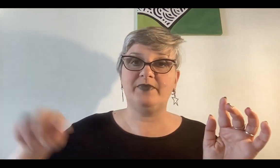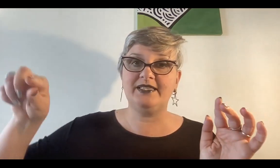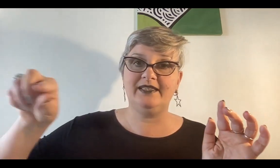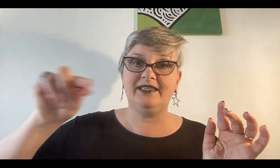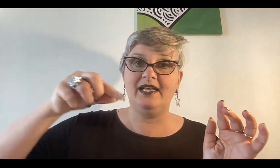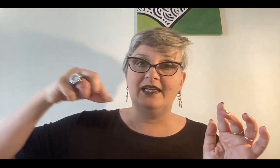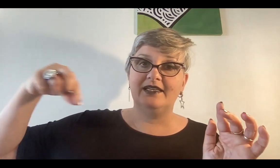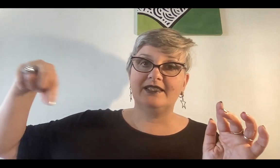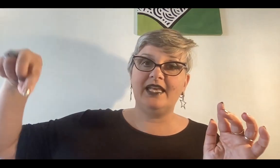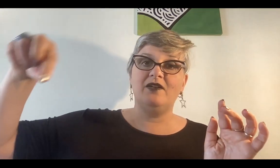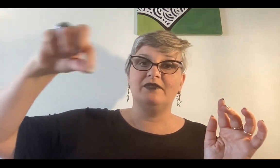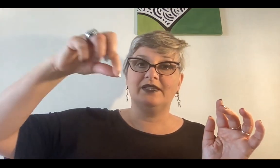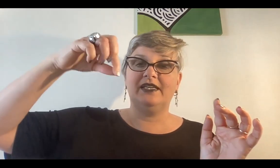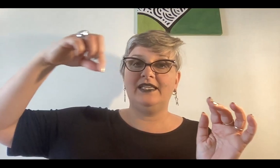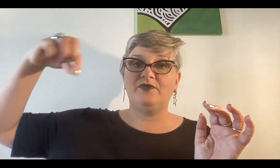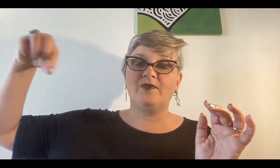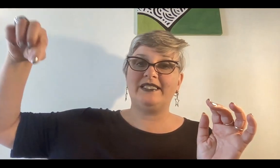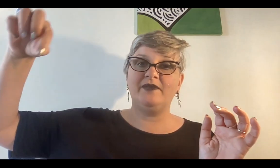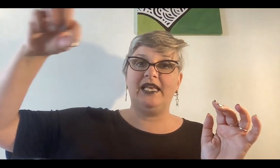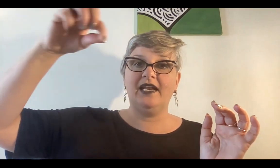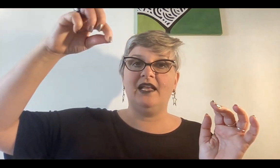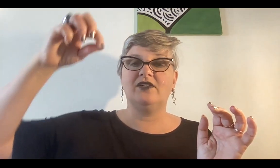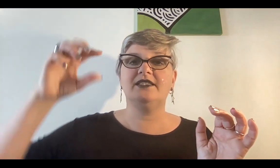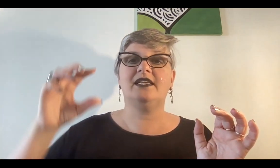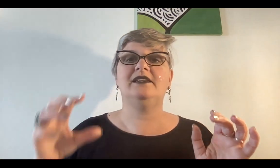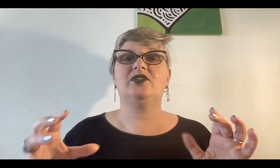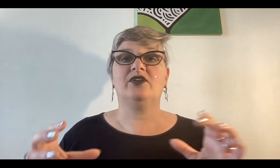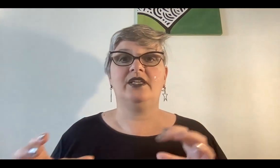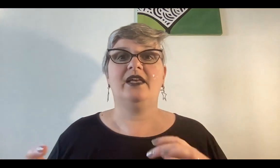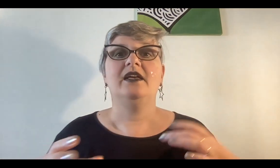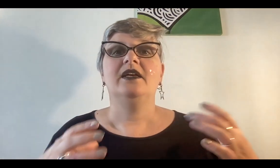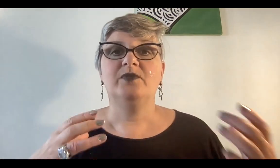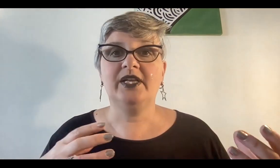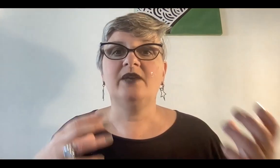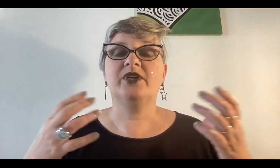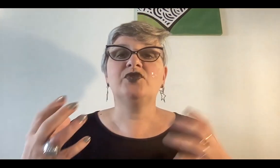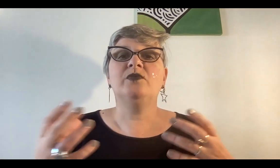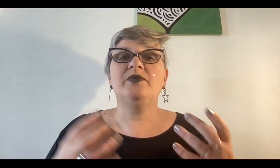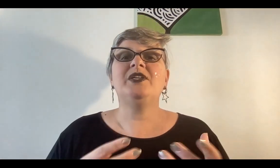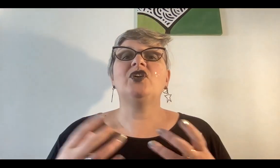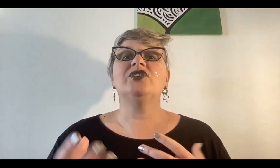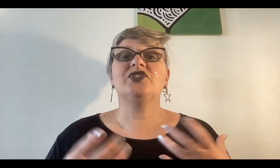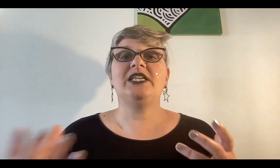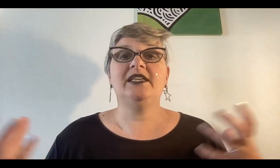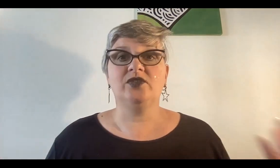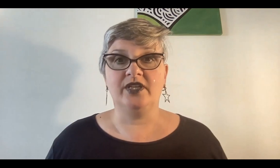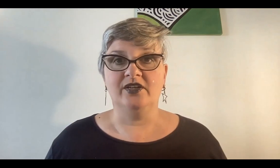representa en forma similar a lo que es el toroide. ¿Por qué? Porque es un movimiento oscilatorio.